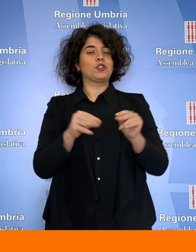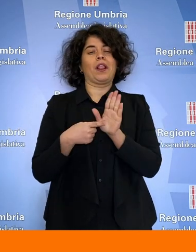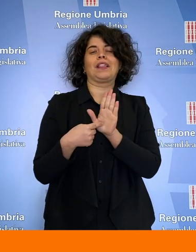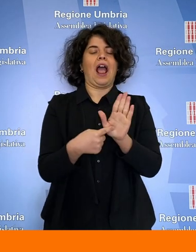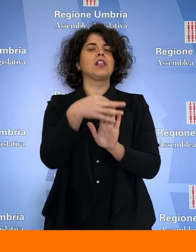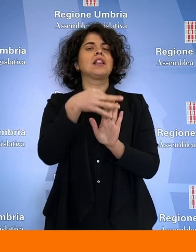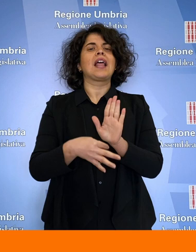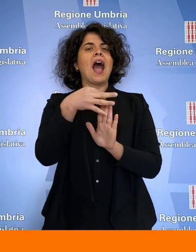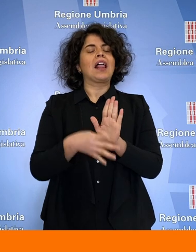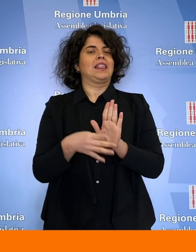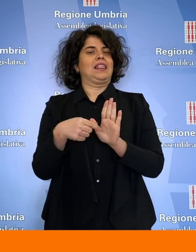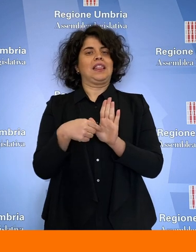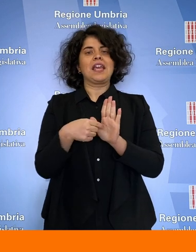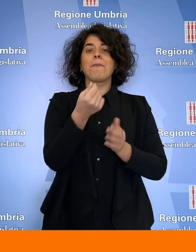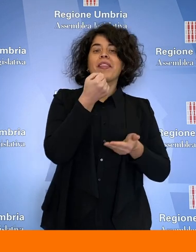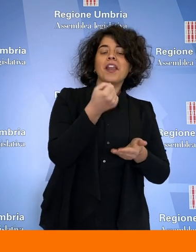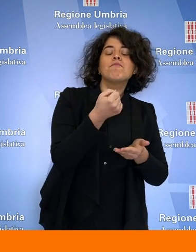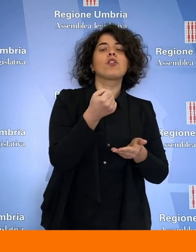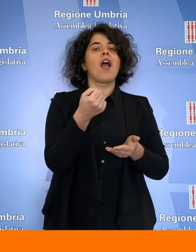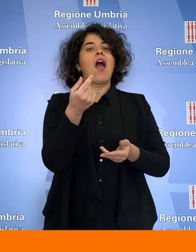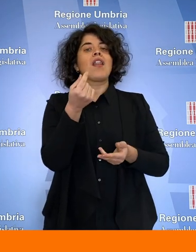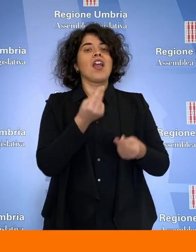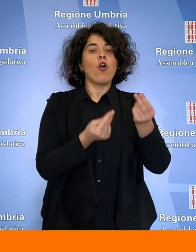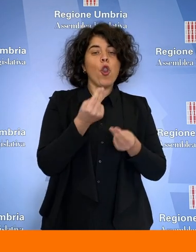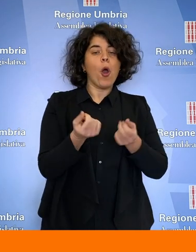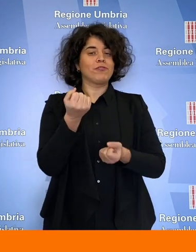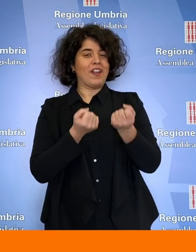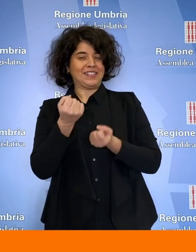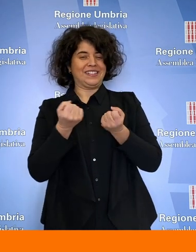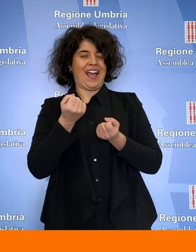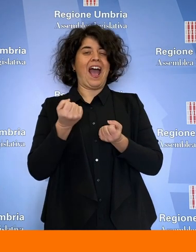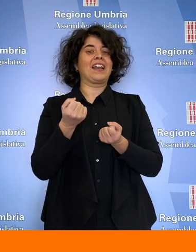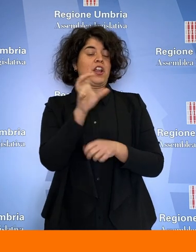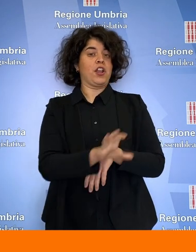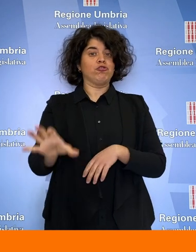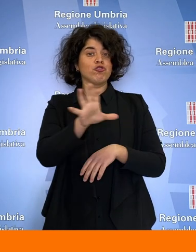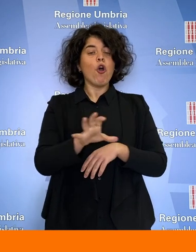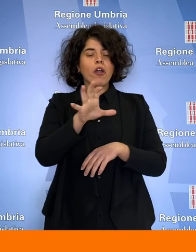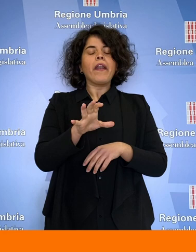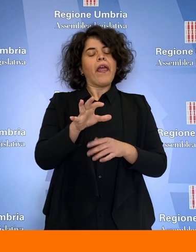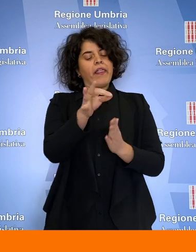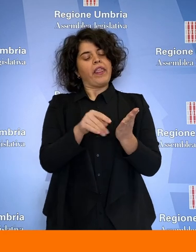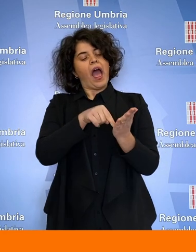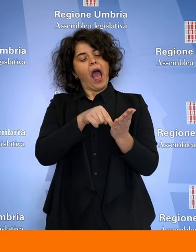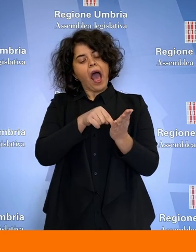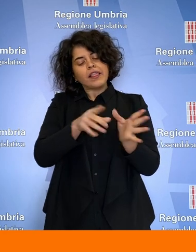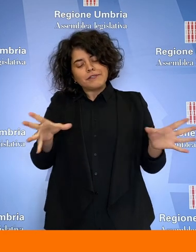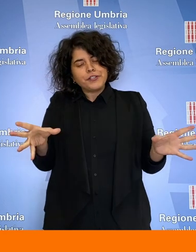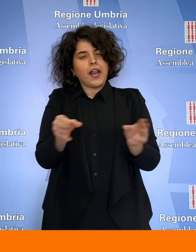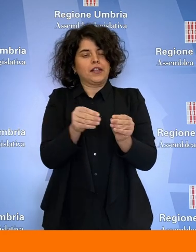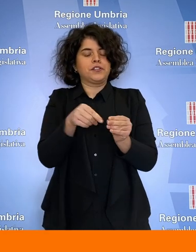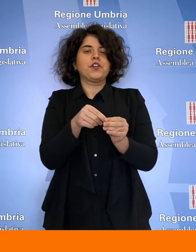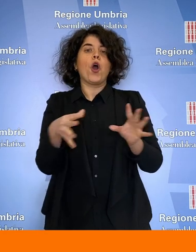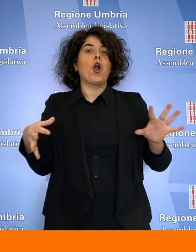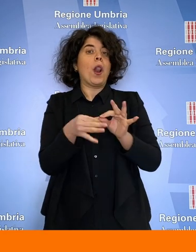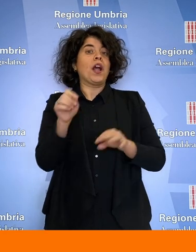dei dati patrimoniali, economici e finanziari dell'ente. Si tratta di un'aggregazione di dati che riguardano la Regione Umbria